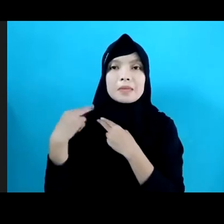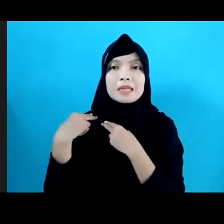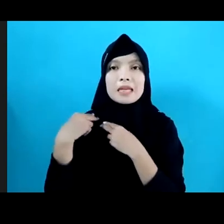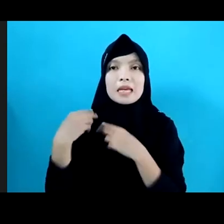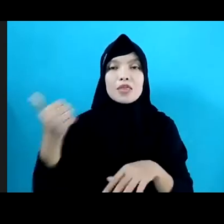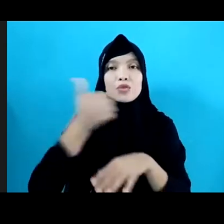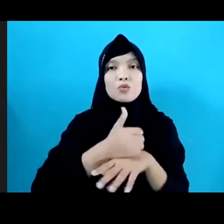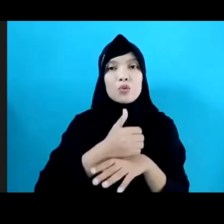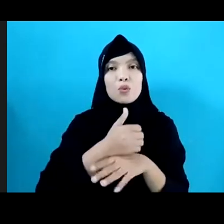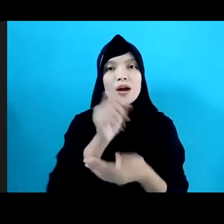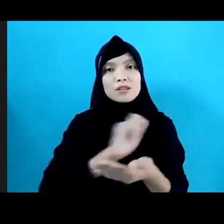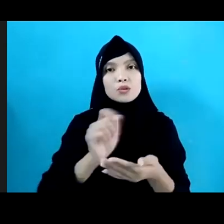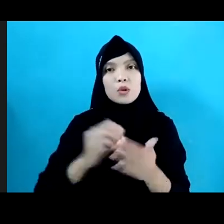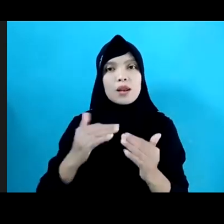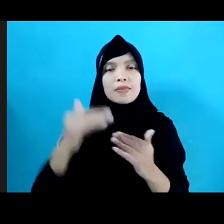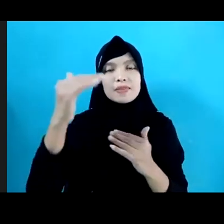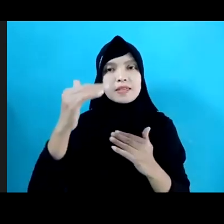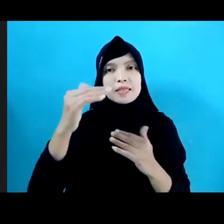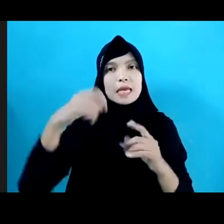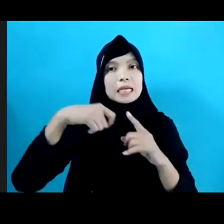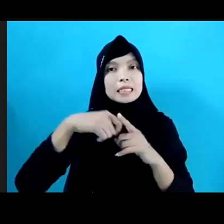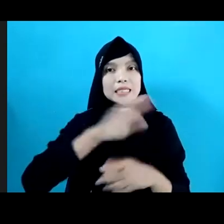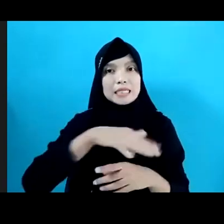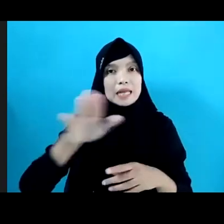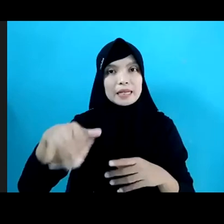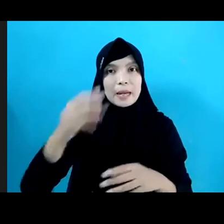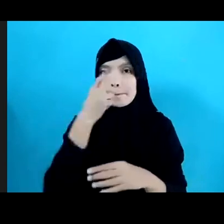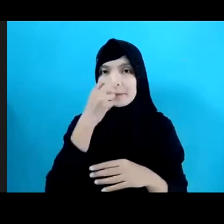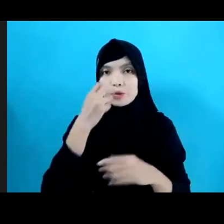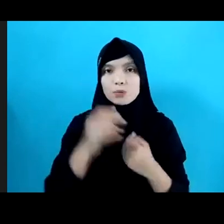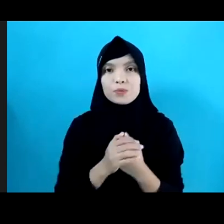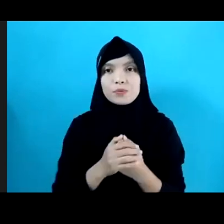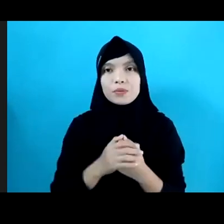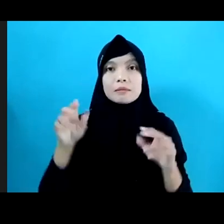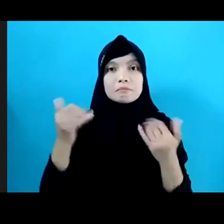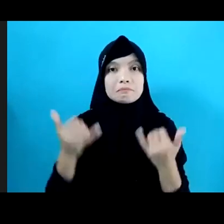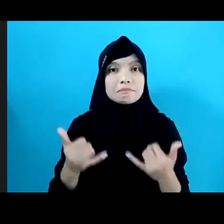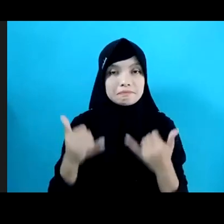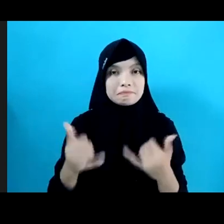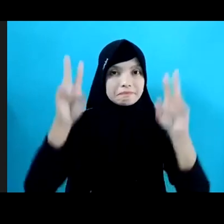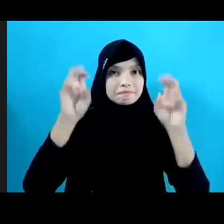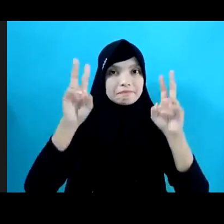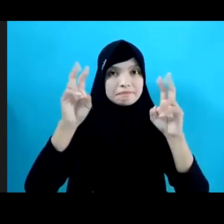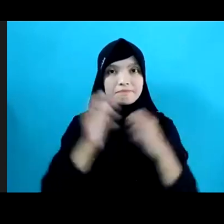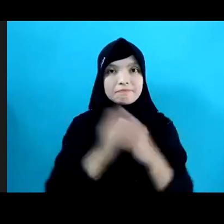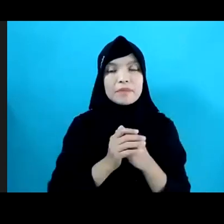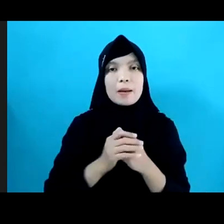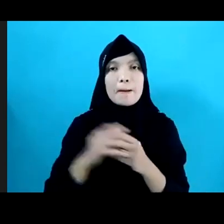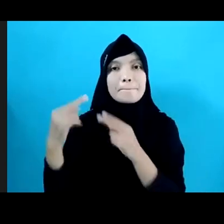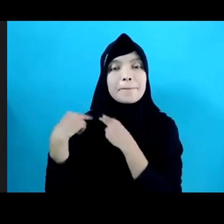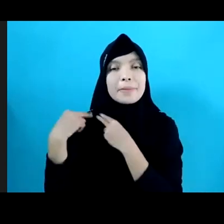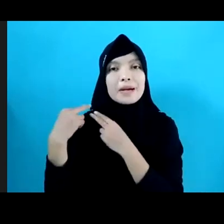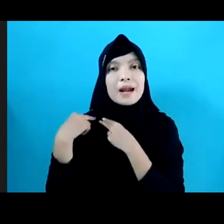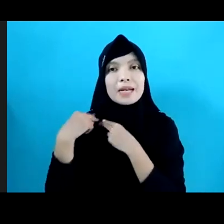Kesejahteraan Sosial Bandung Kali ini Beliau akan Membawakan Materi Dengan Judul Peran Kementerian Sosial Dalam